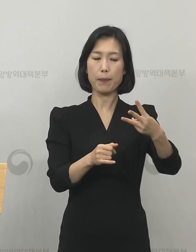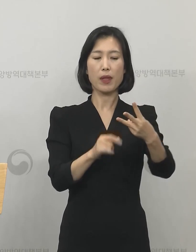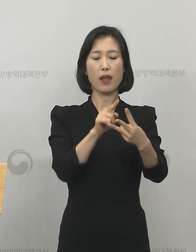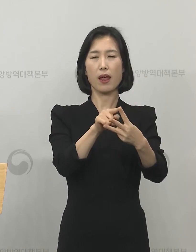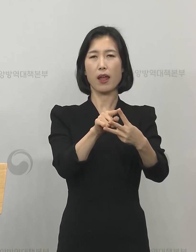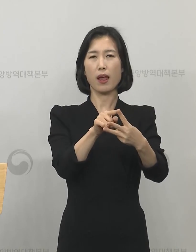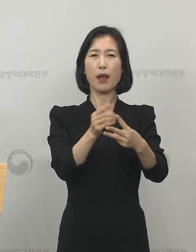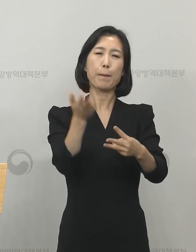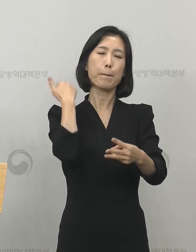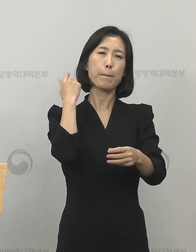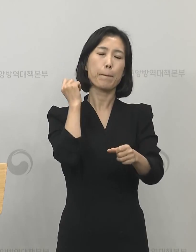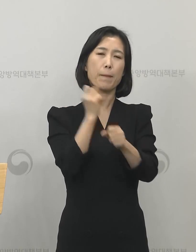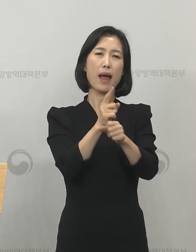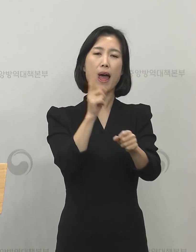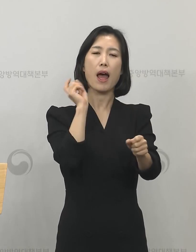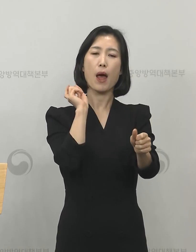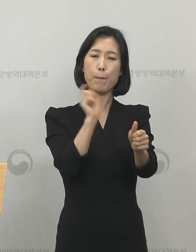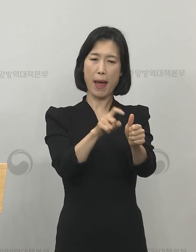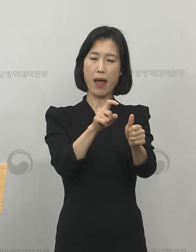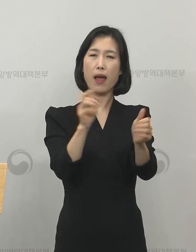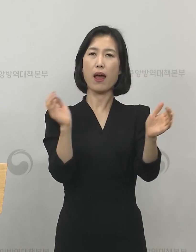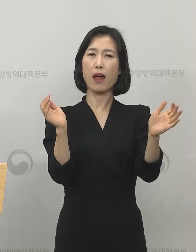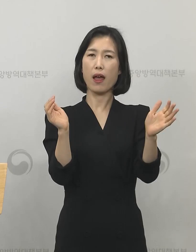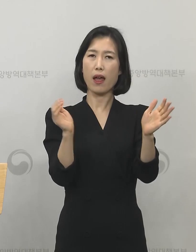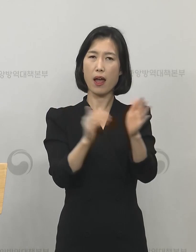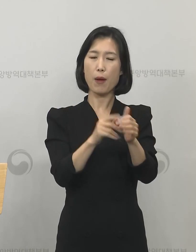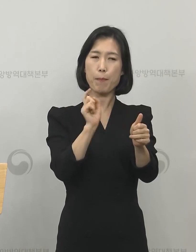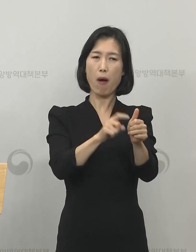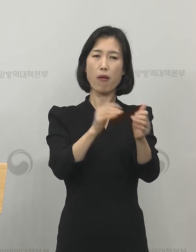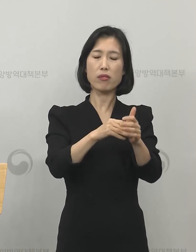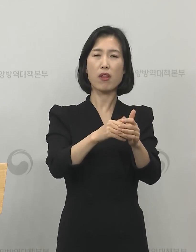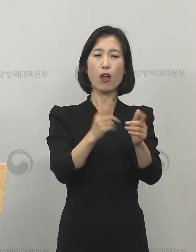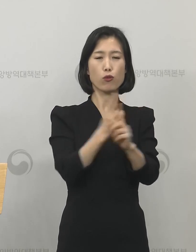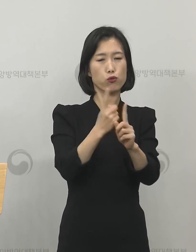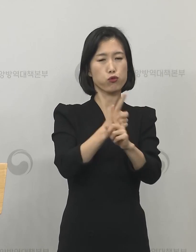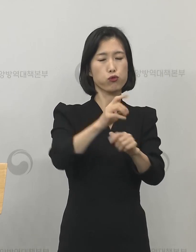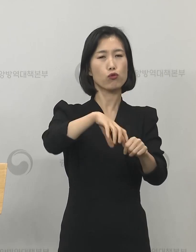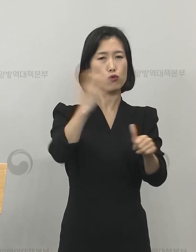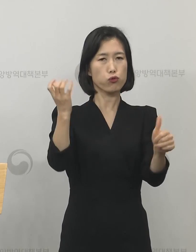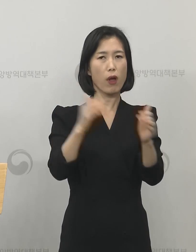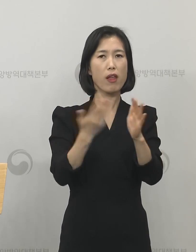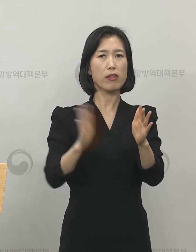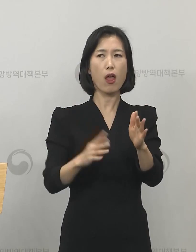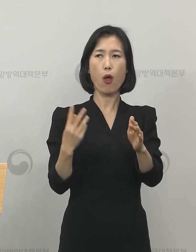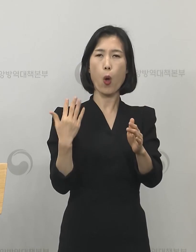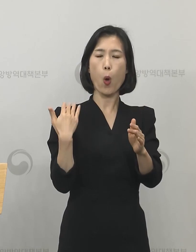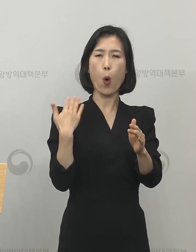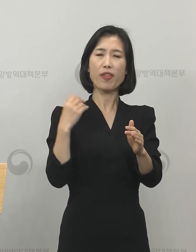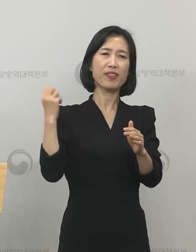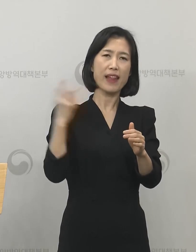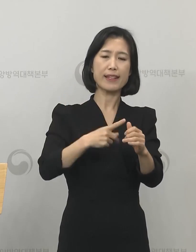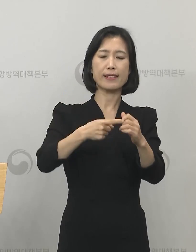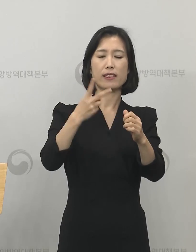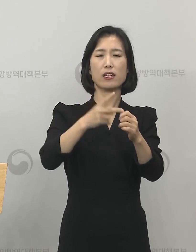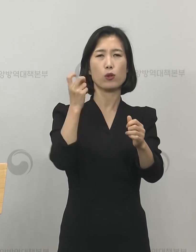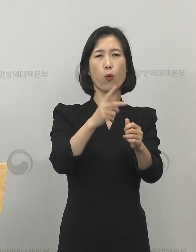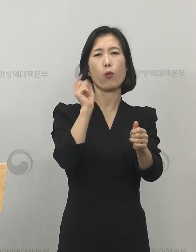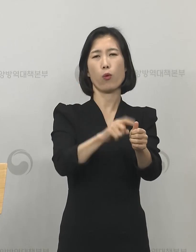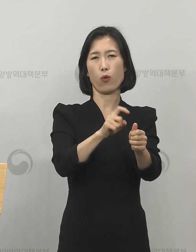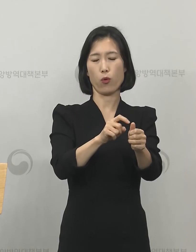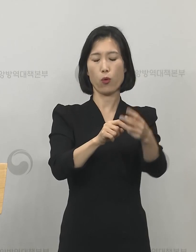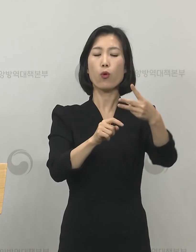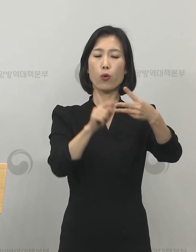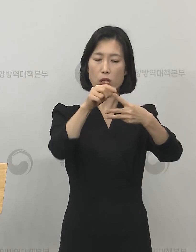이미 확진됐다가 이번에 검사를 통해서 재양성으로 확인된 그런 사례이고 나머지 2명은